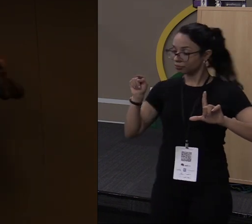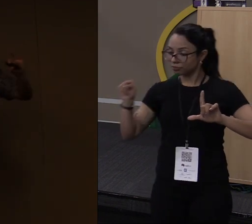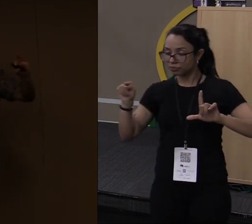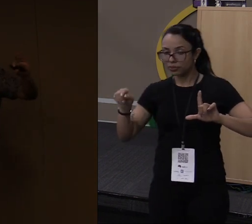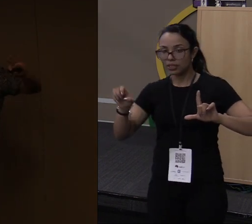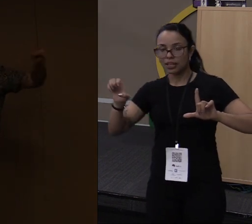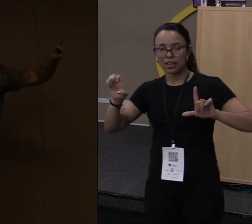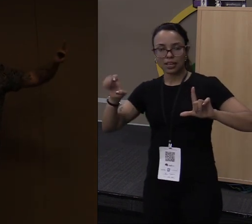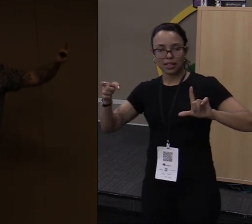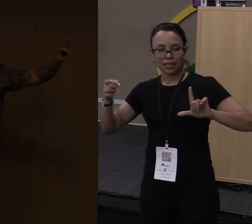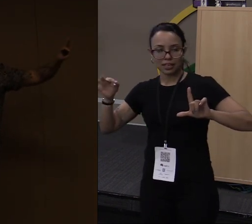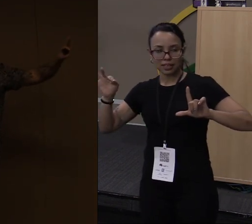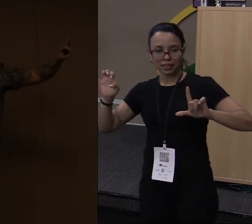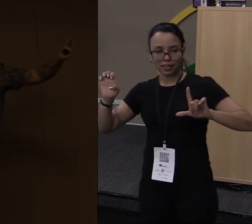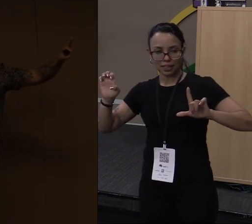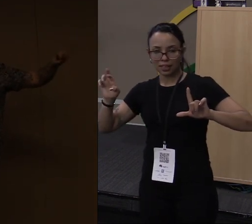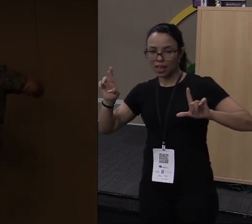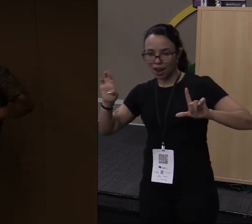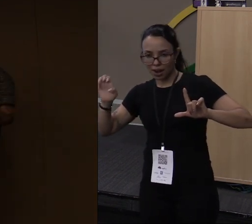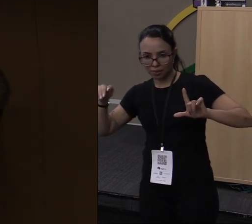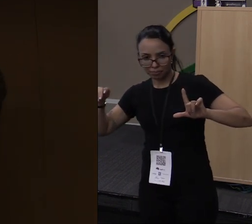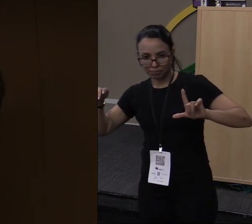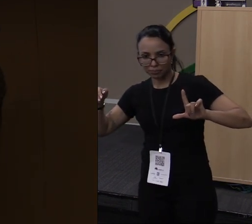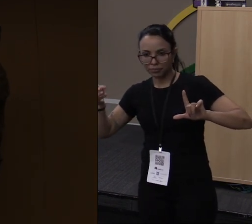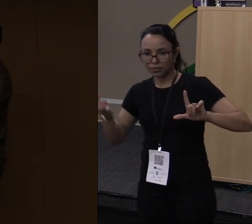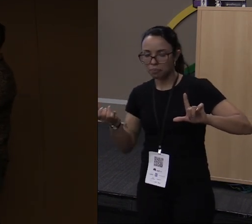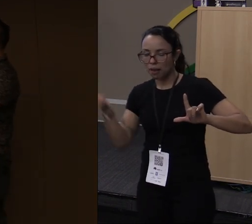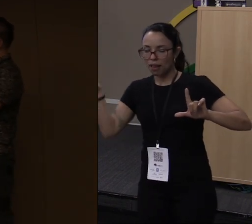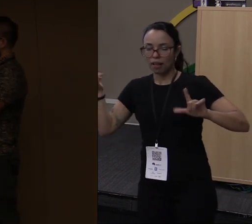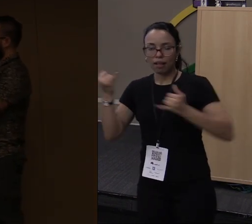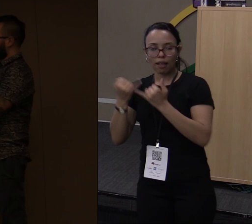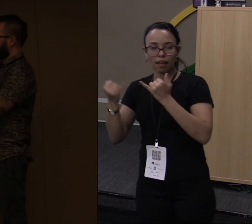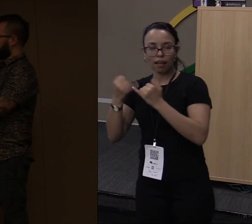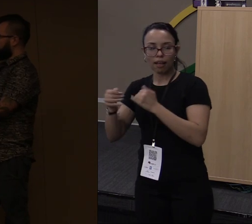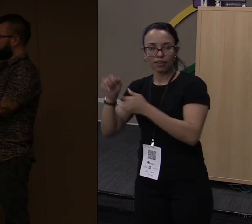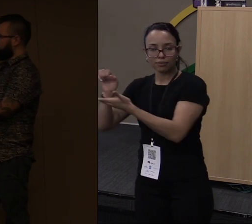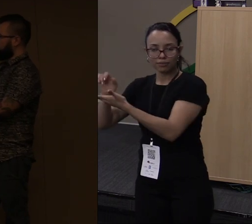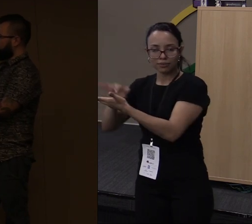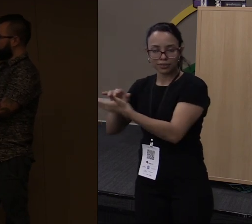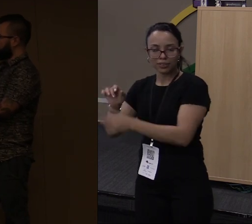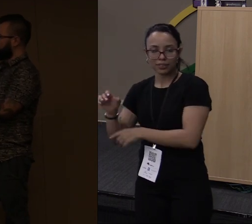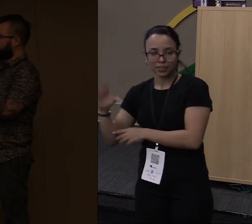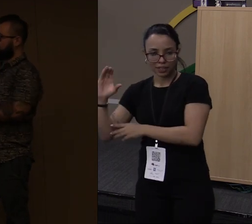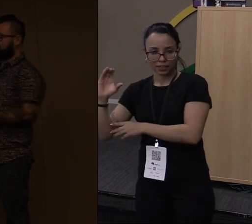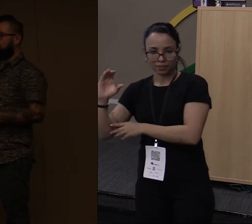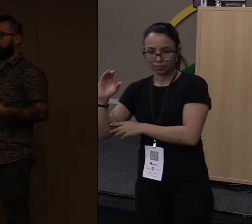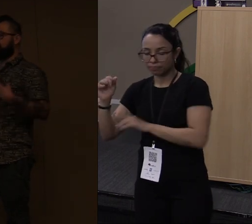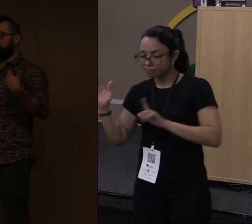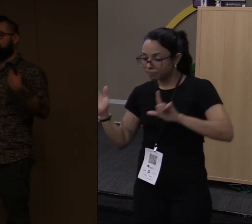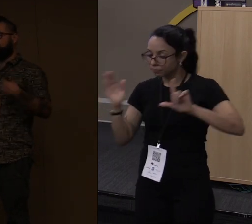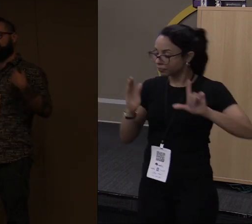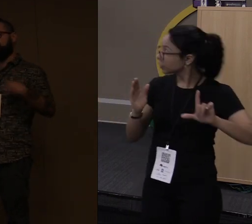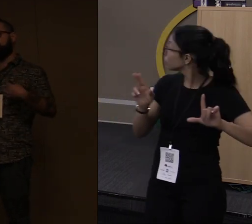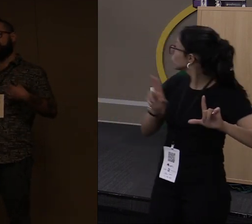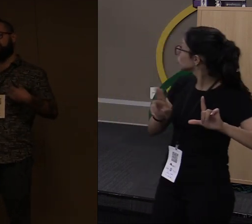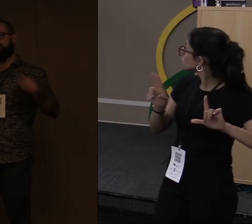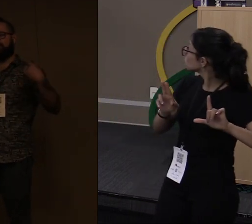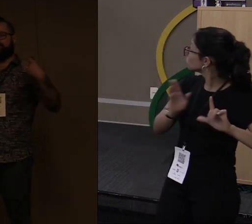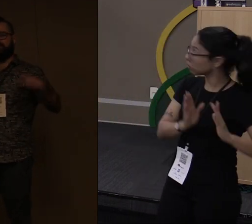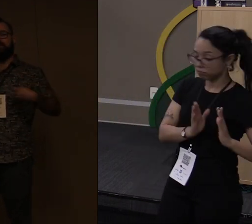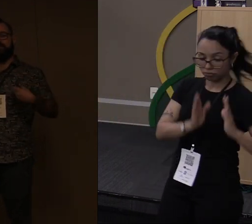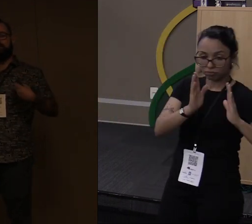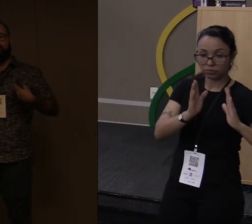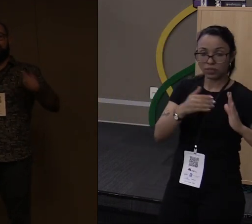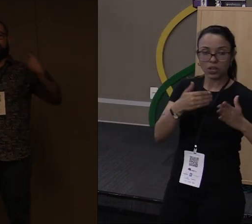isso esteja disponível da mesma forma como se estivesse escrito em C. E aqui você usa o estilo de programação que você quiser. Então o Rust permite que